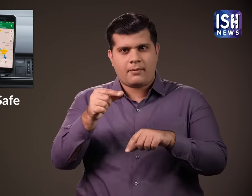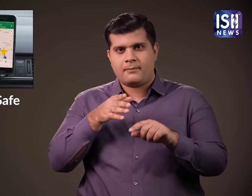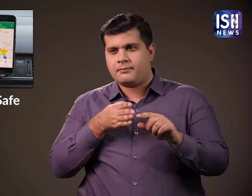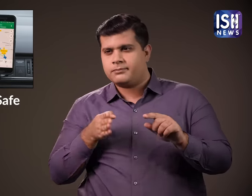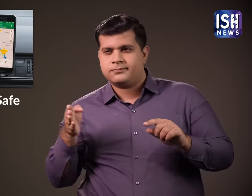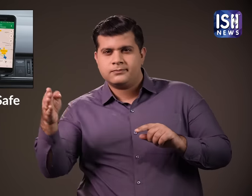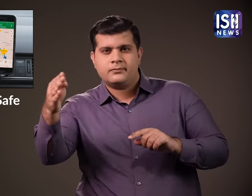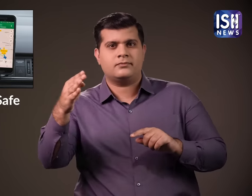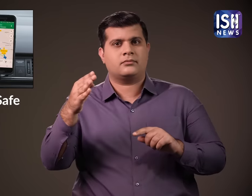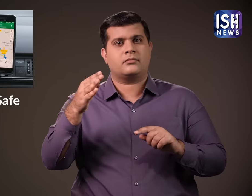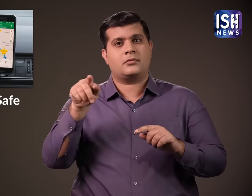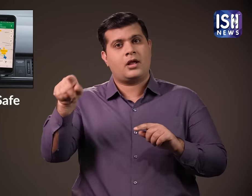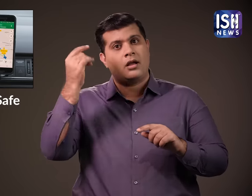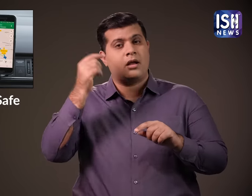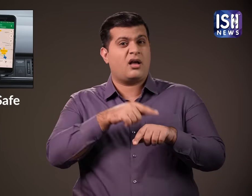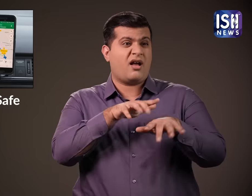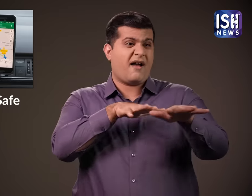और भीडबाड कम है या किराय कम लगेगा